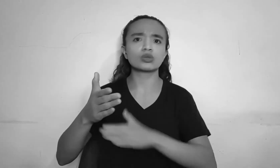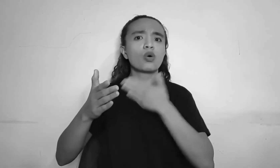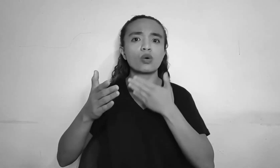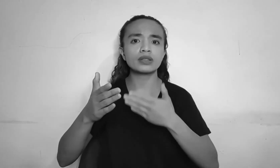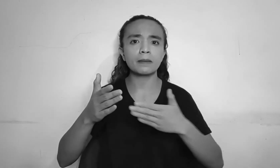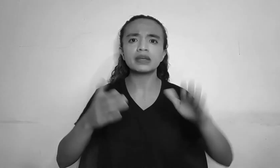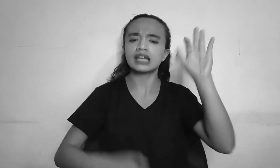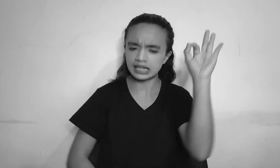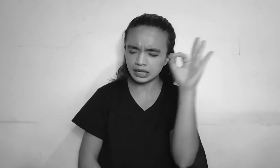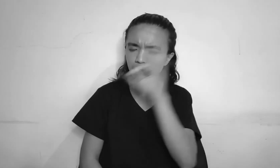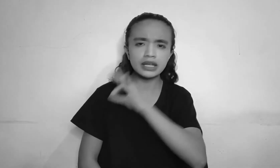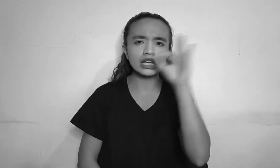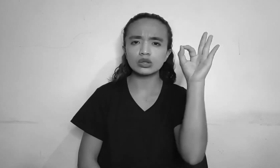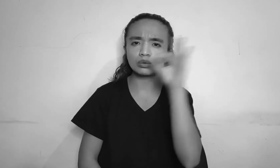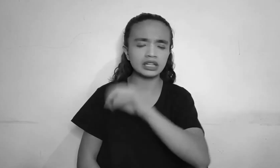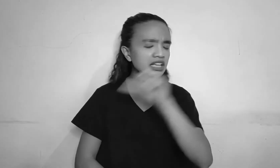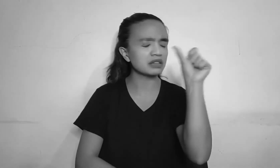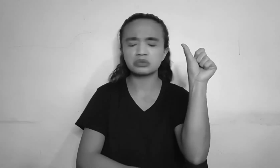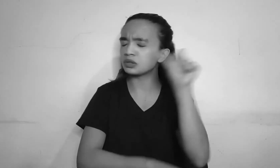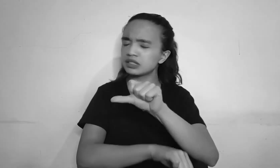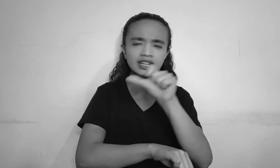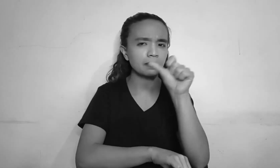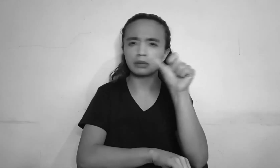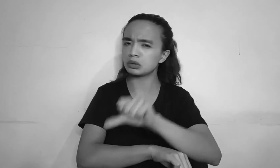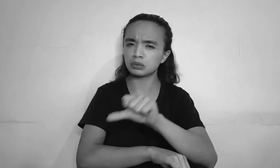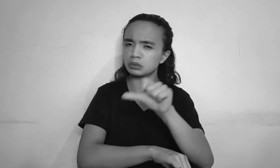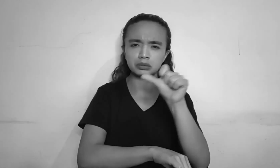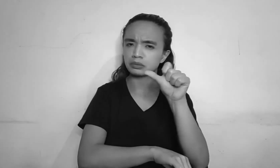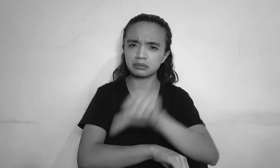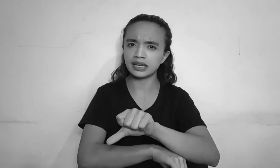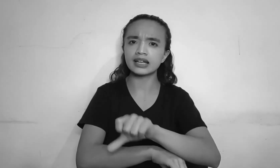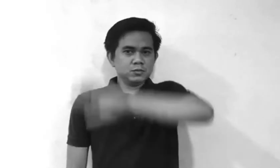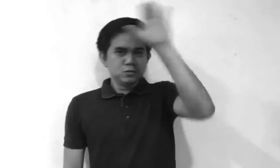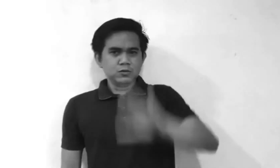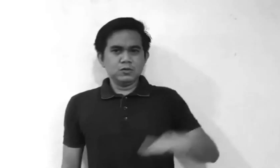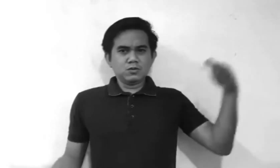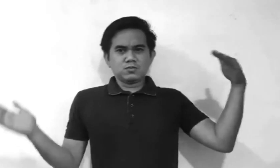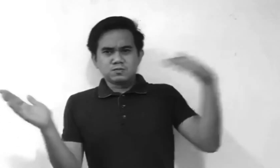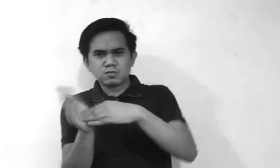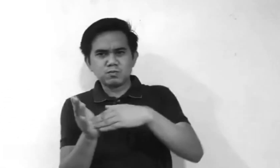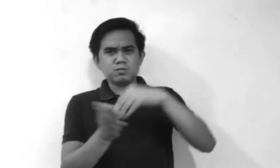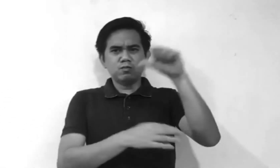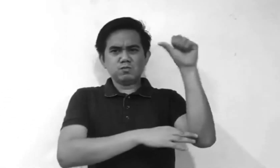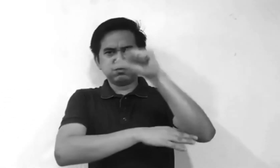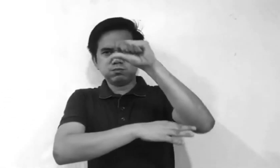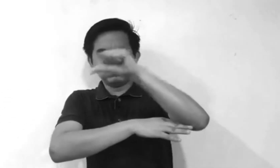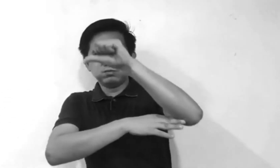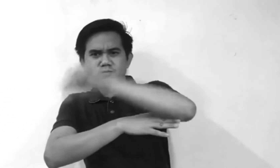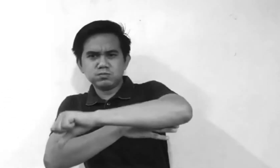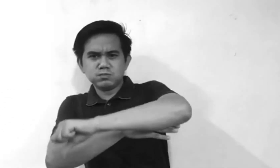Pilipin, hindi muli pa lulupi. Dudurugin ang dilim, ang